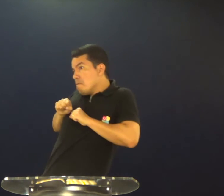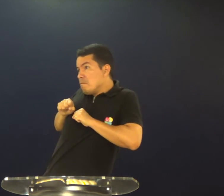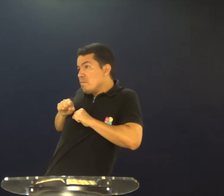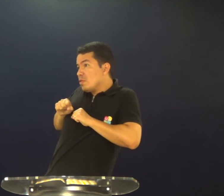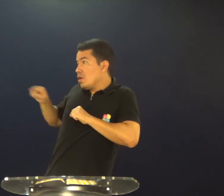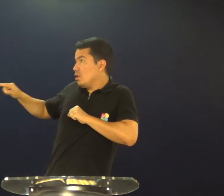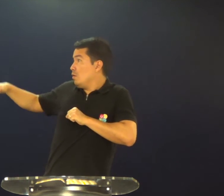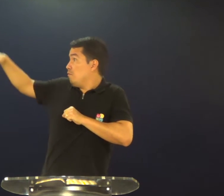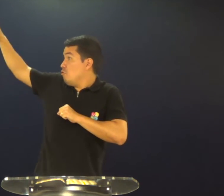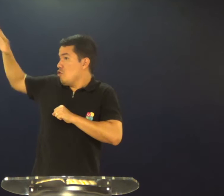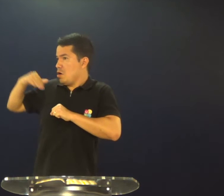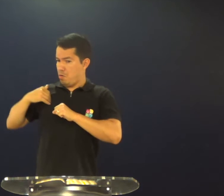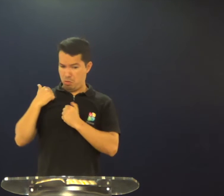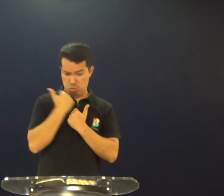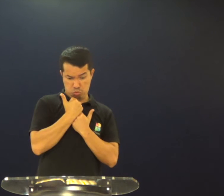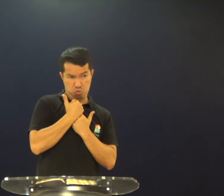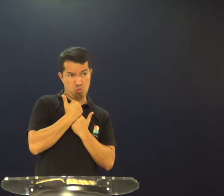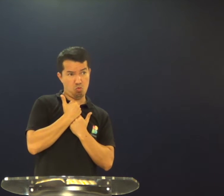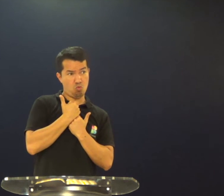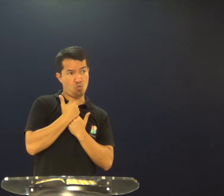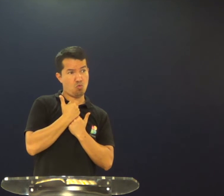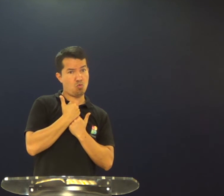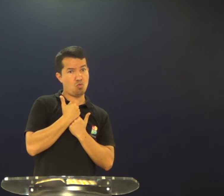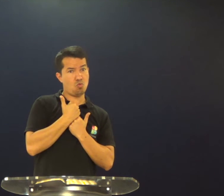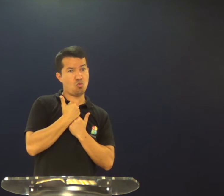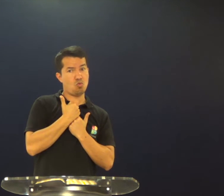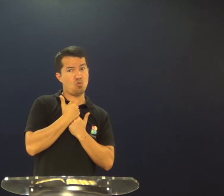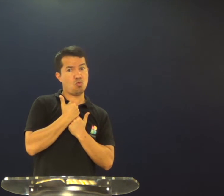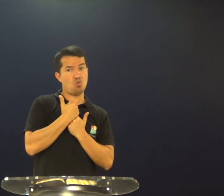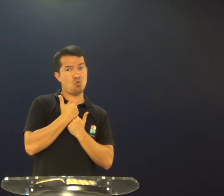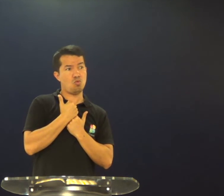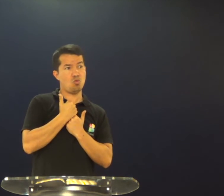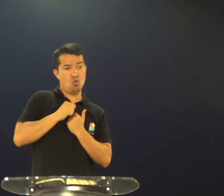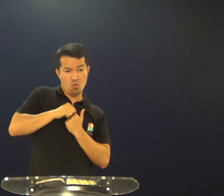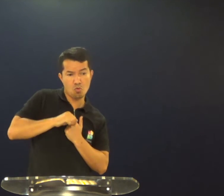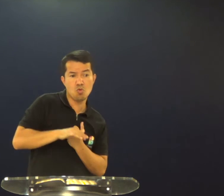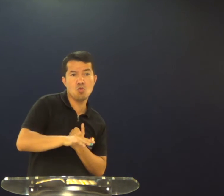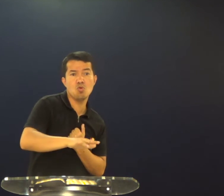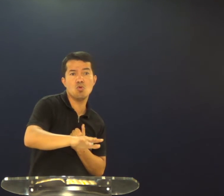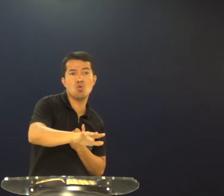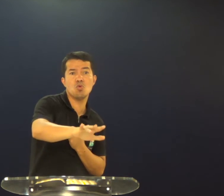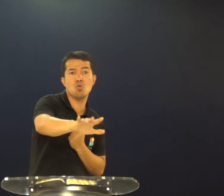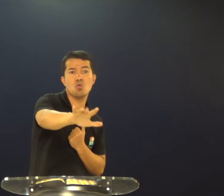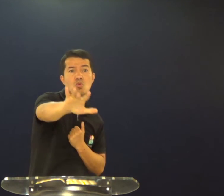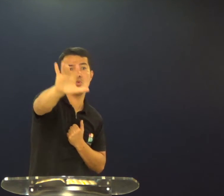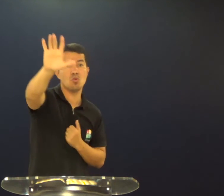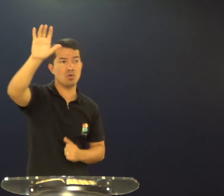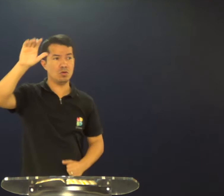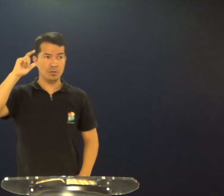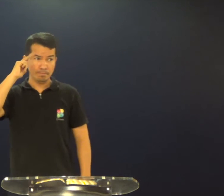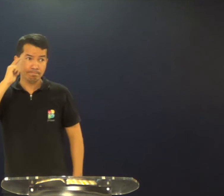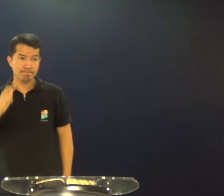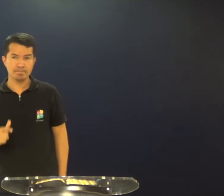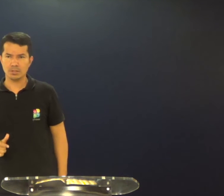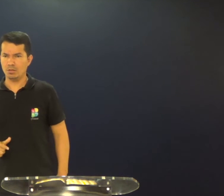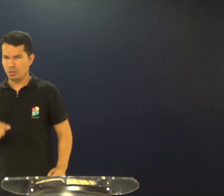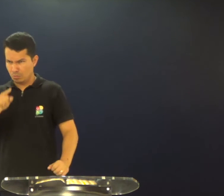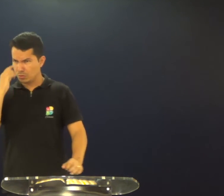significa tomar para si, porque no futuro eu vou substituir, eu vou, eu tomo para mim